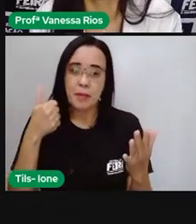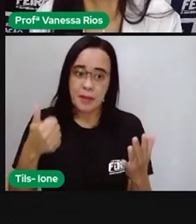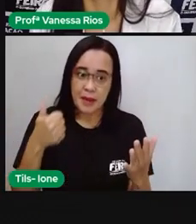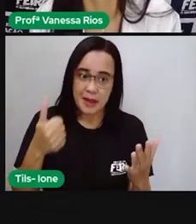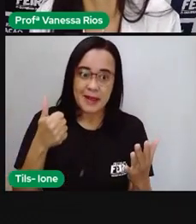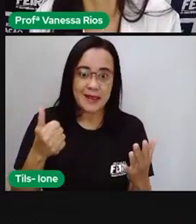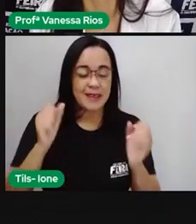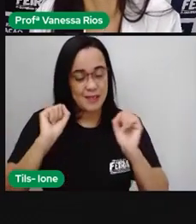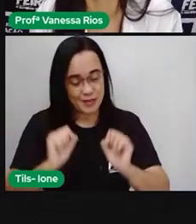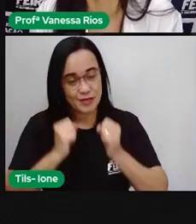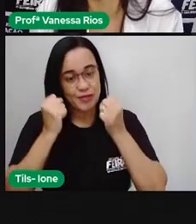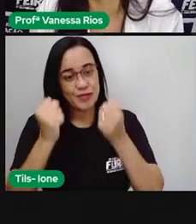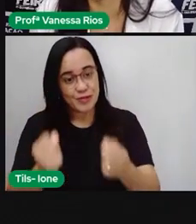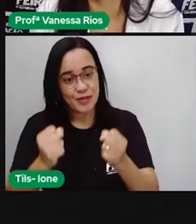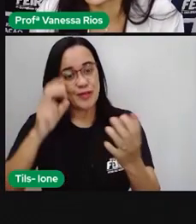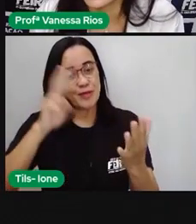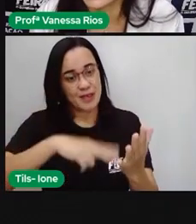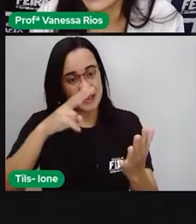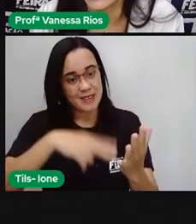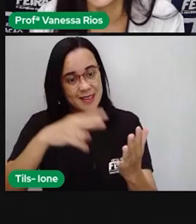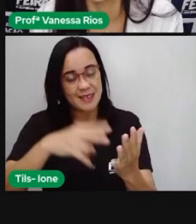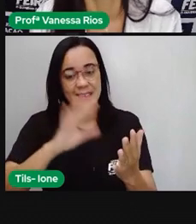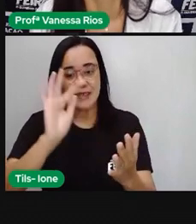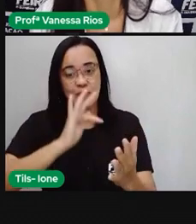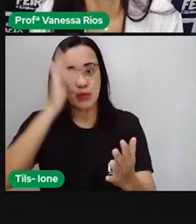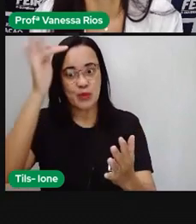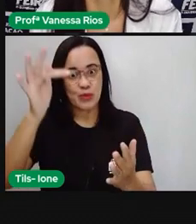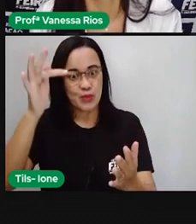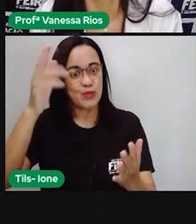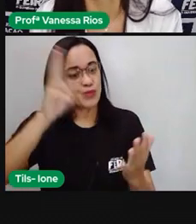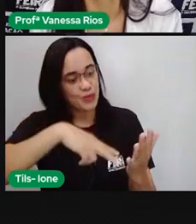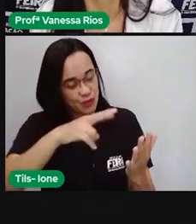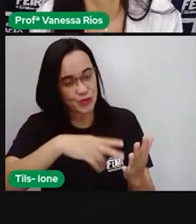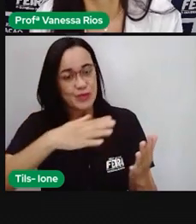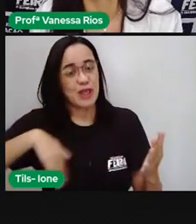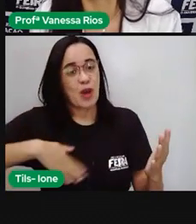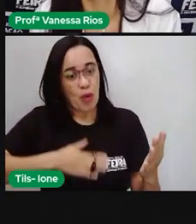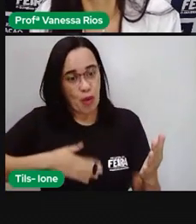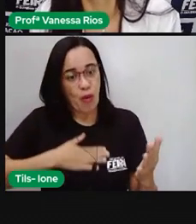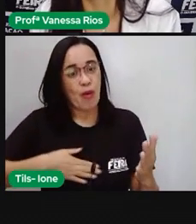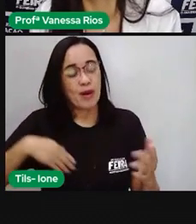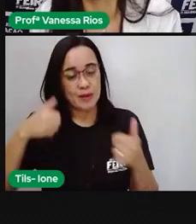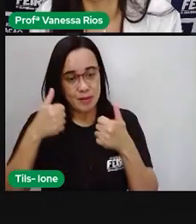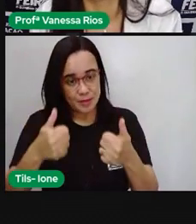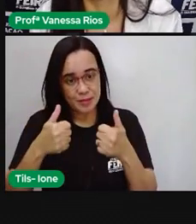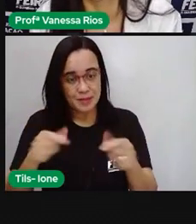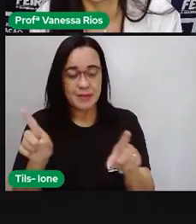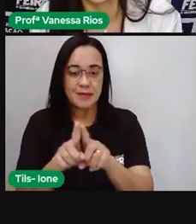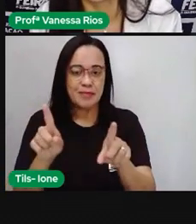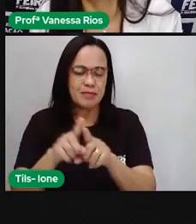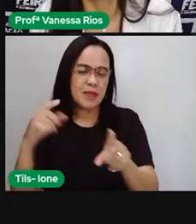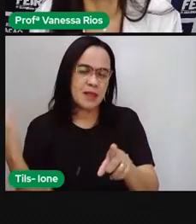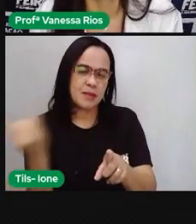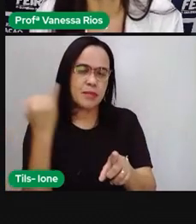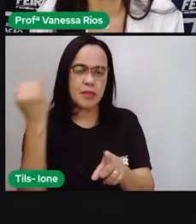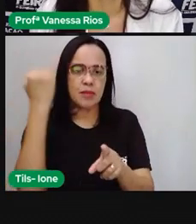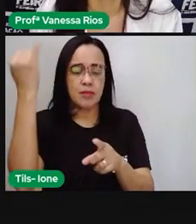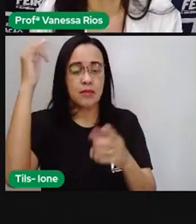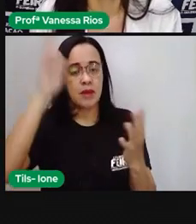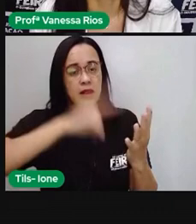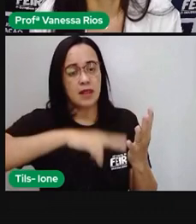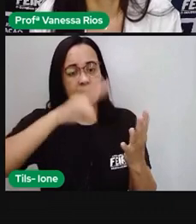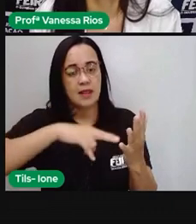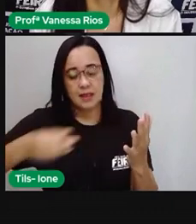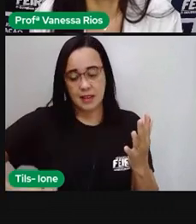à leitura e nos tornar aí bons leitores, a gente observou também a importância da leitura na nossa